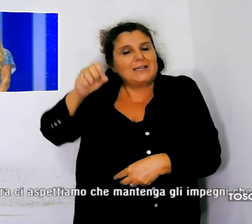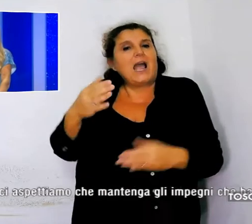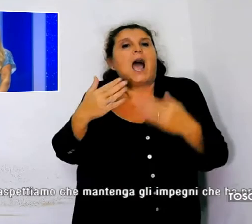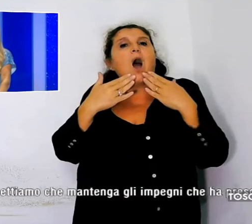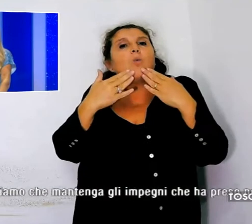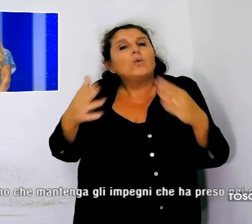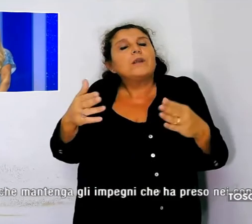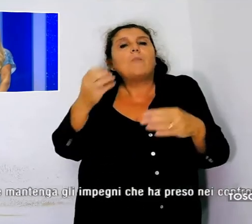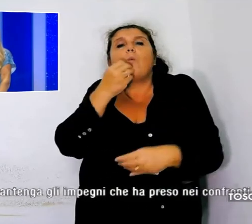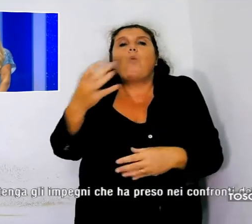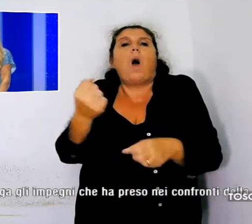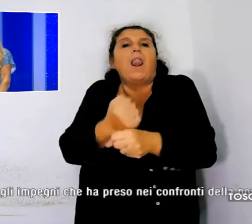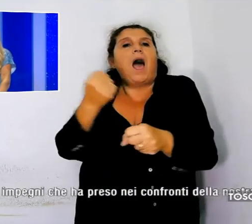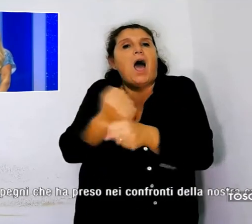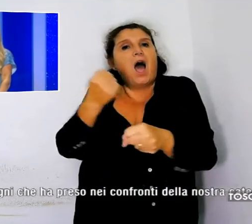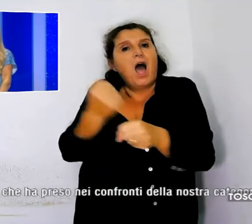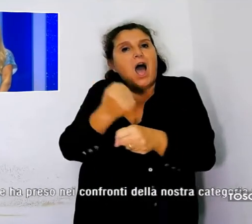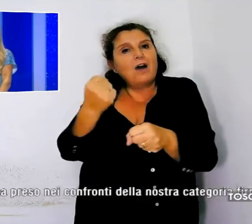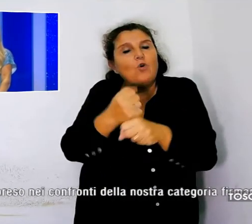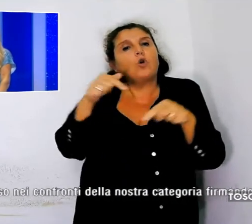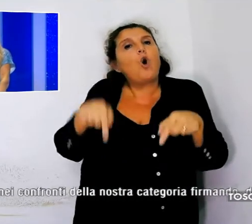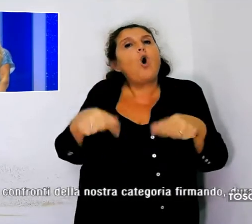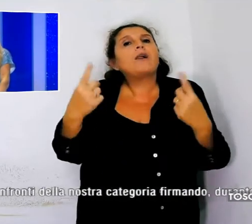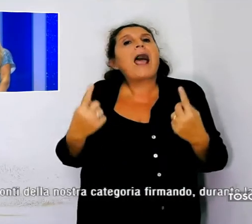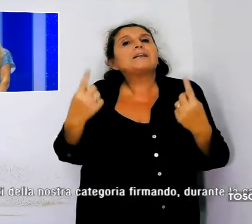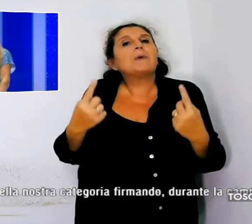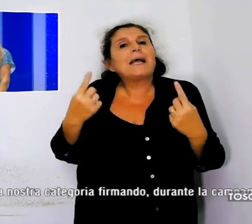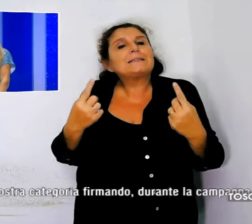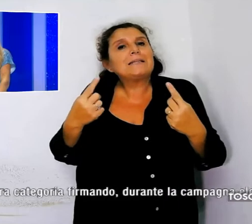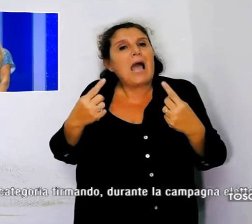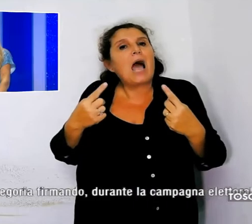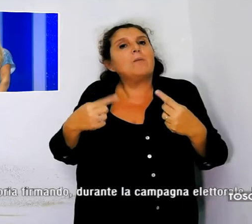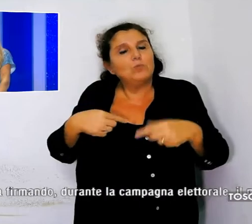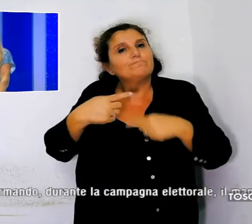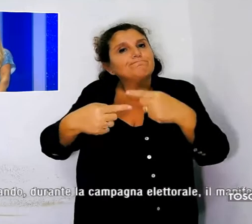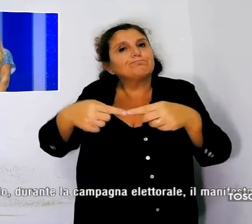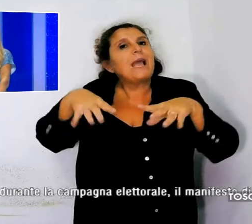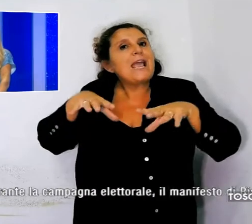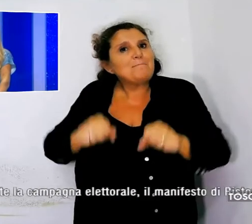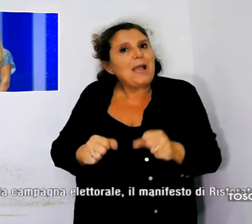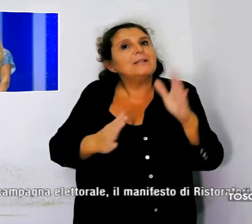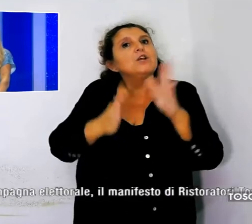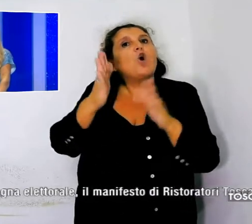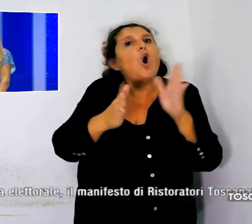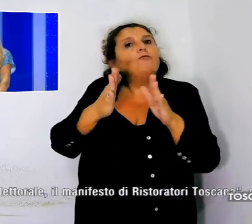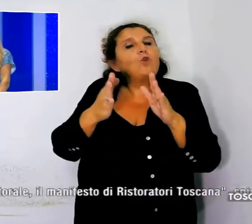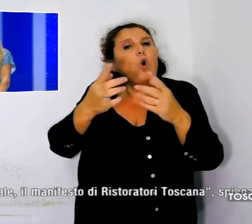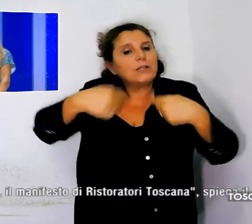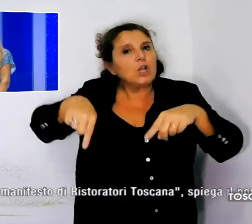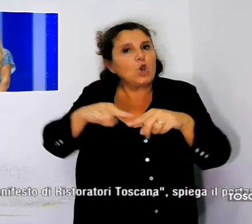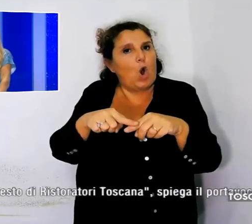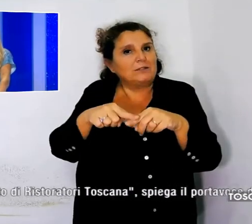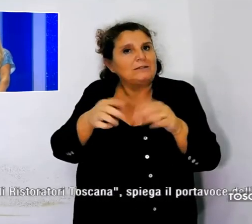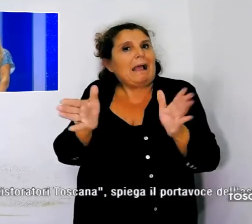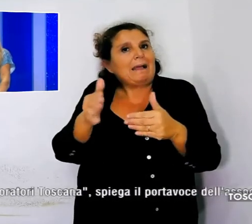lavoro. Ora ci aspettiamo che mantenga l'impegni che ha preso nei confronti della nostra categoria, firmando